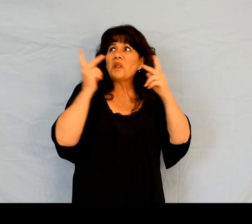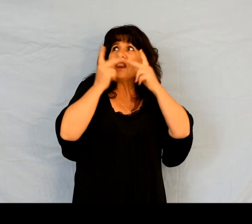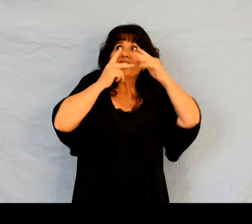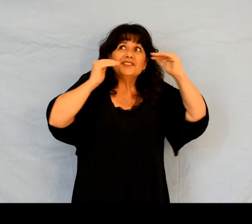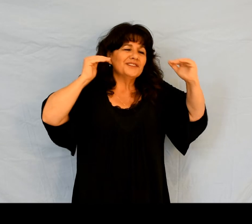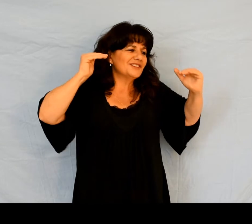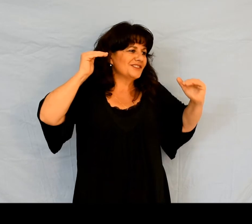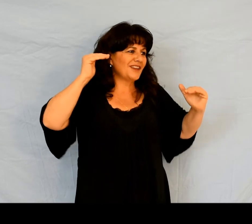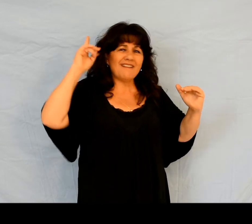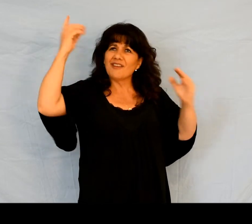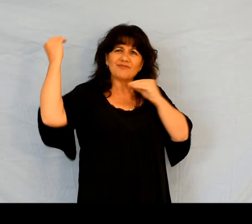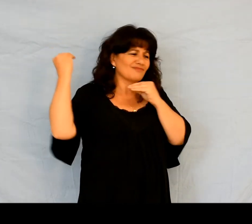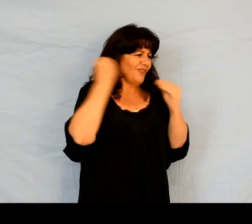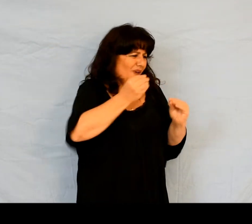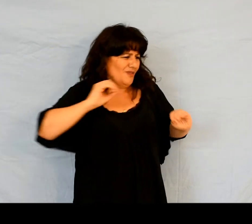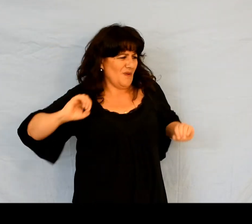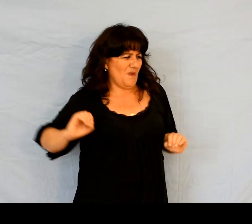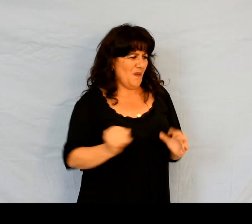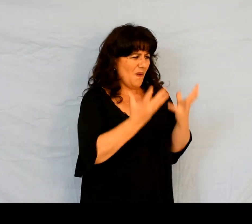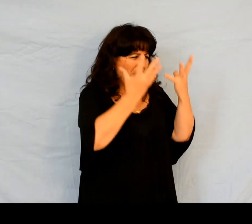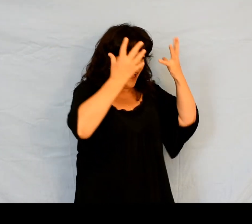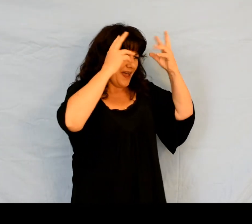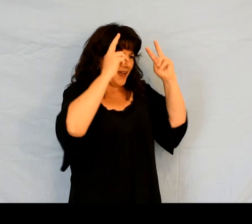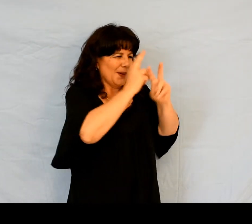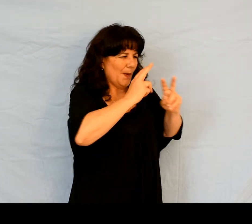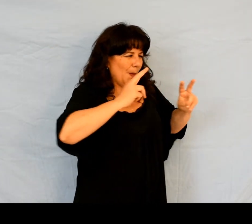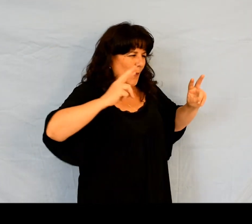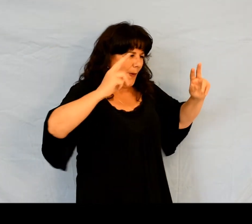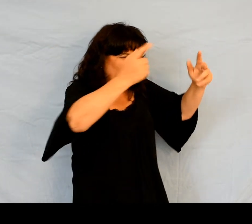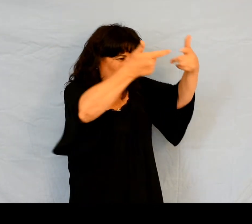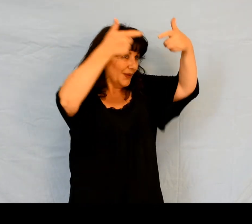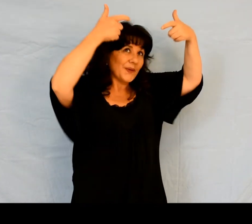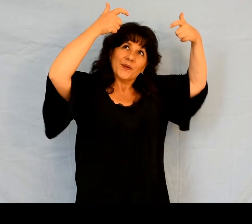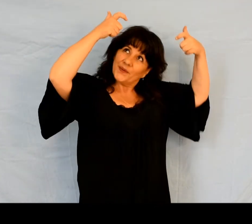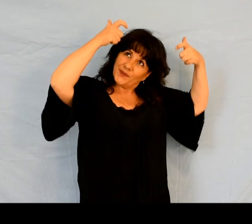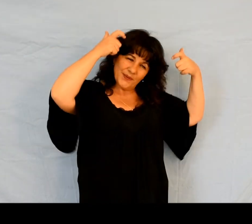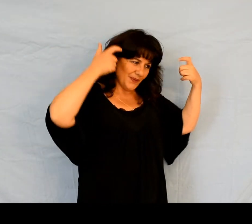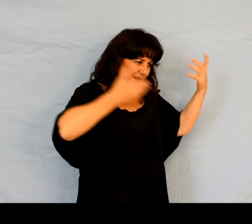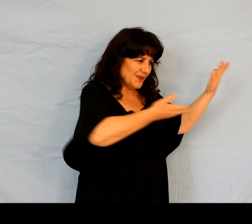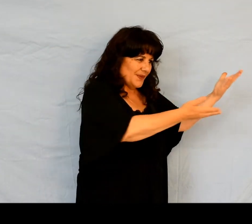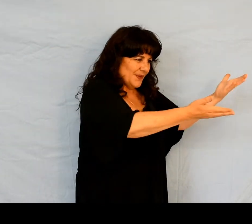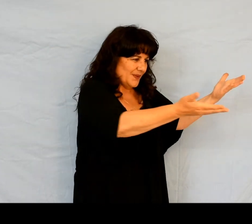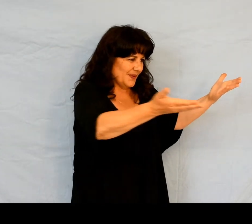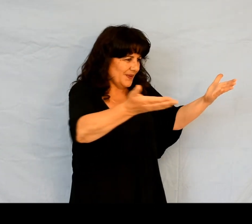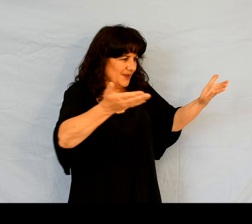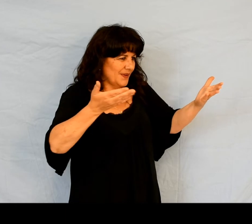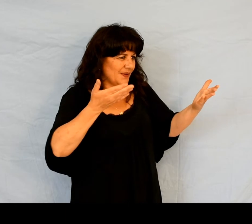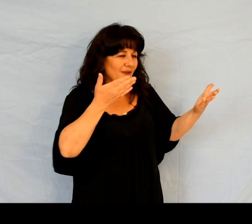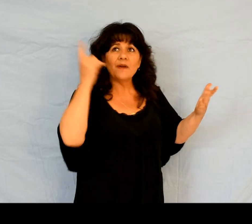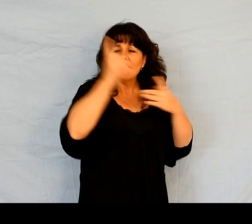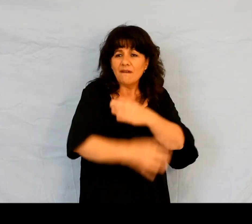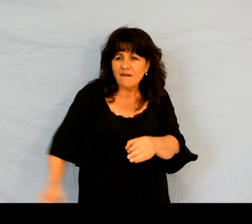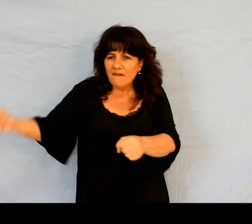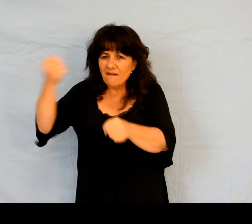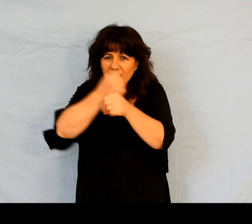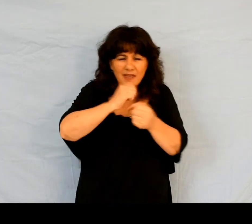d'honneur. Tu l'établis sur les œuvres de tes mains, tu mets toutes